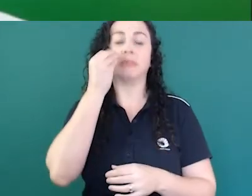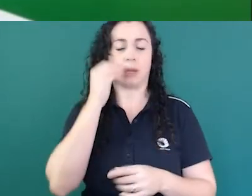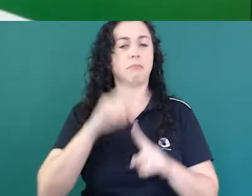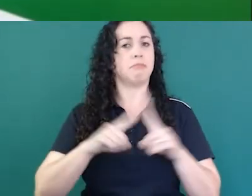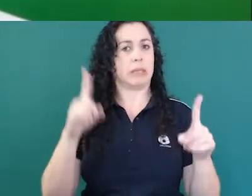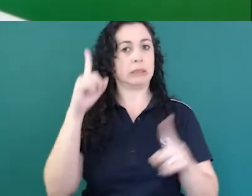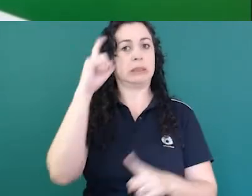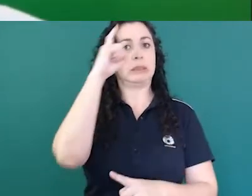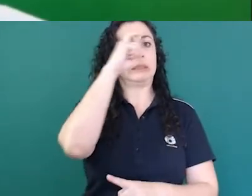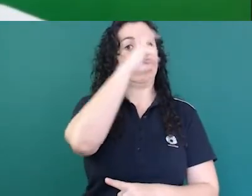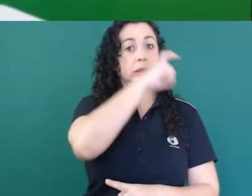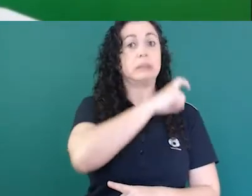a dificuldade.